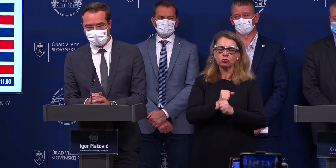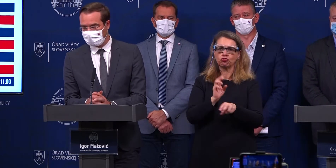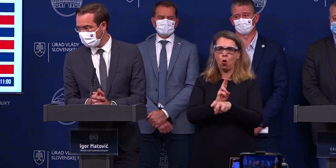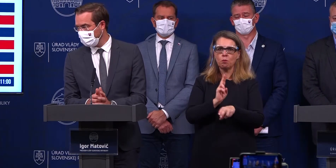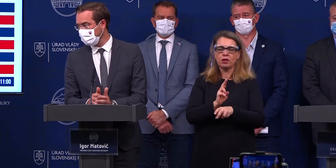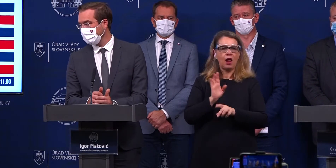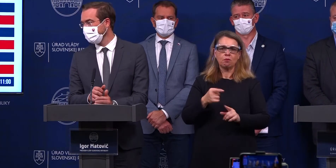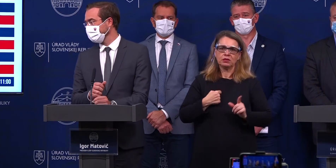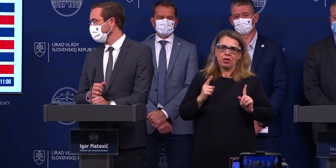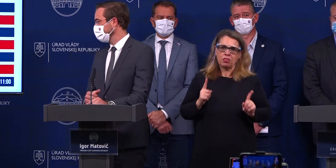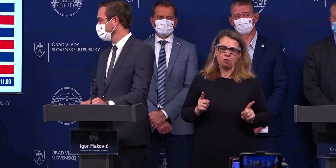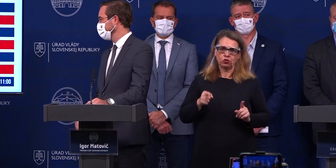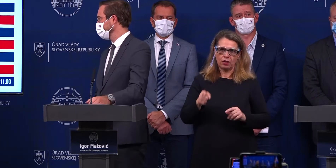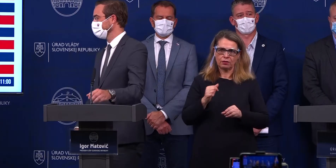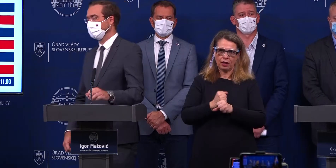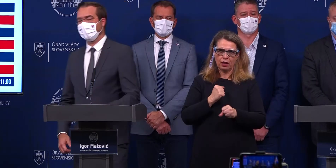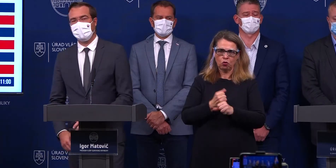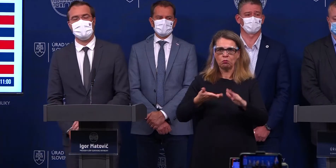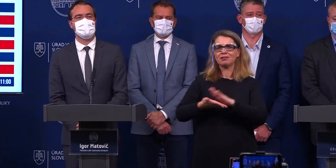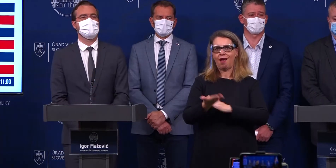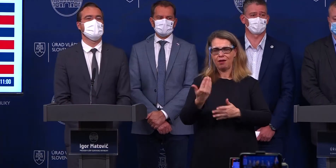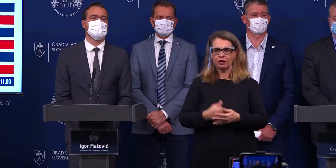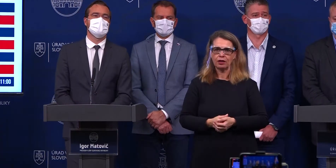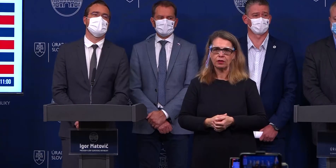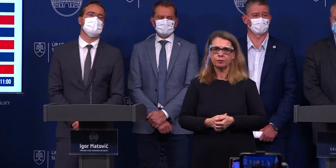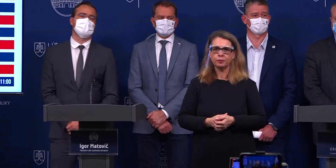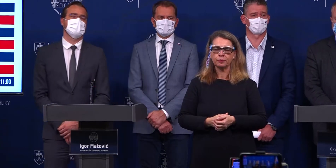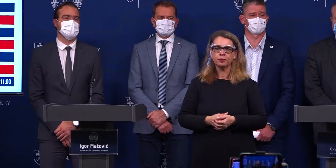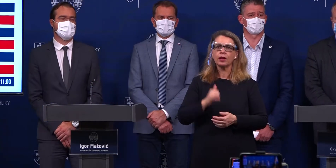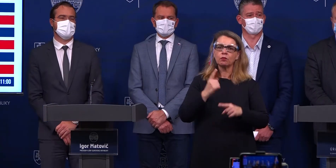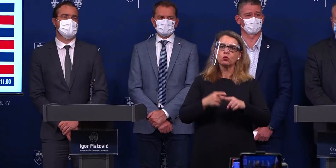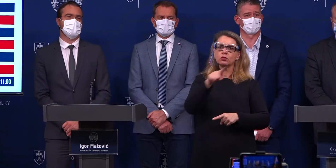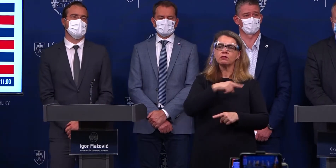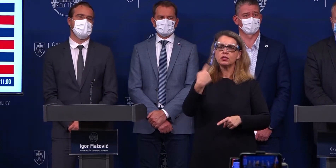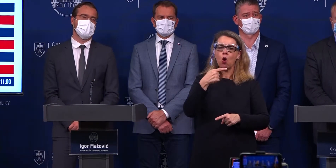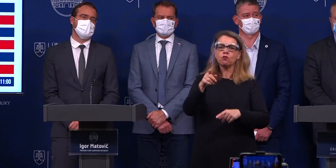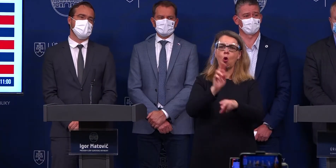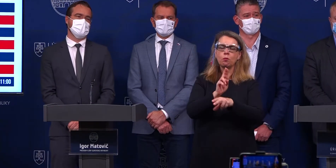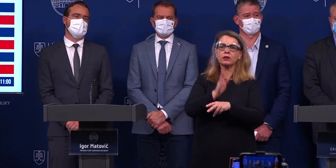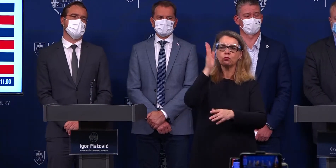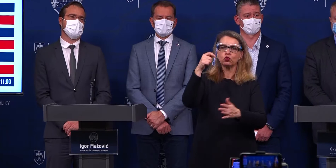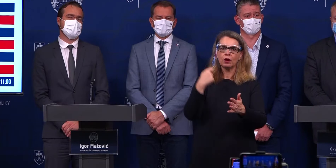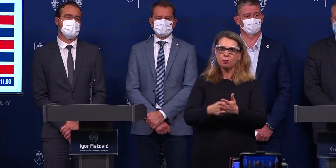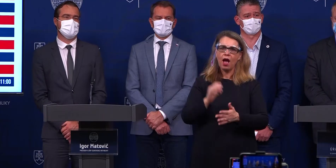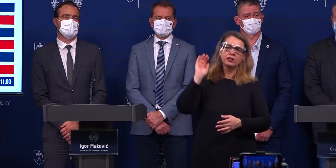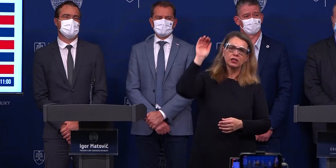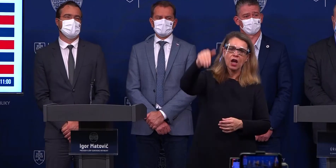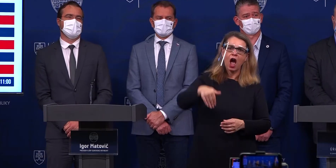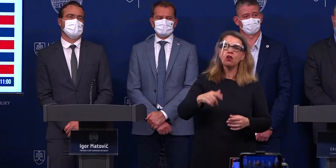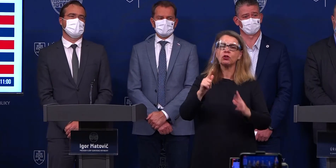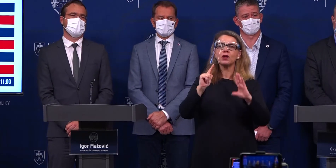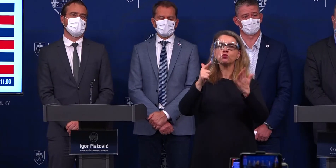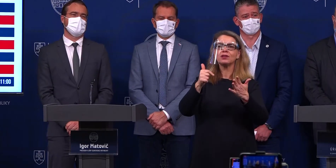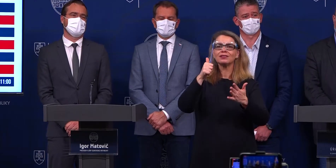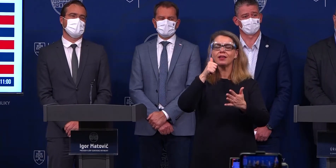ktorí tu budú potrebovať. Ešte mám krátku jednu otázočku. Vy ste spomínali, že tieto opatrenia budú platiť, až kým nebude 7-dňový